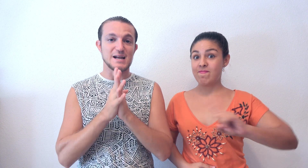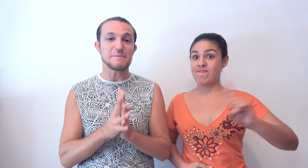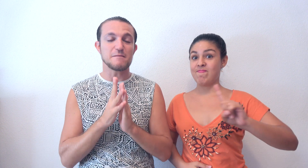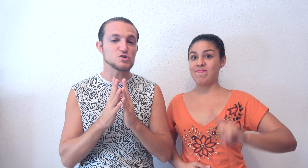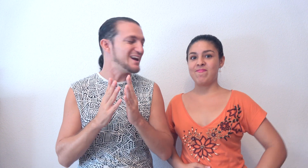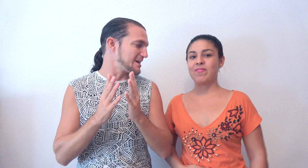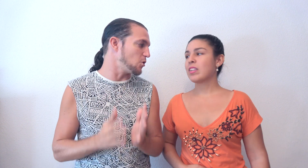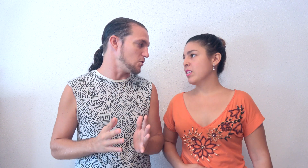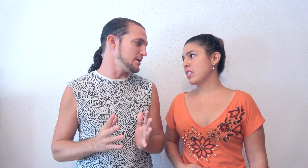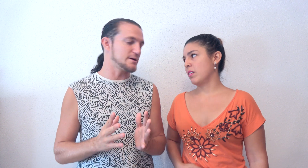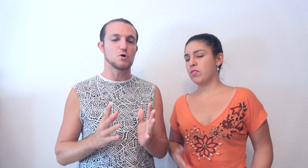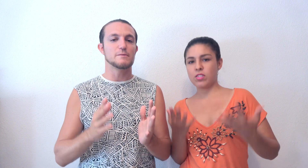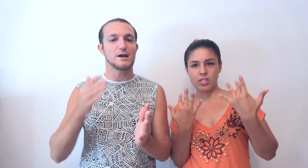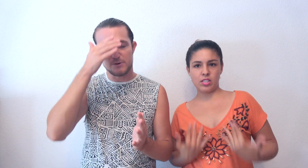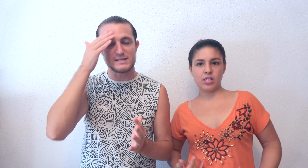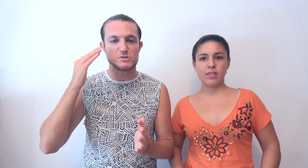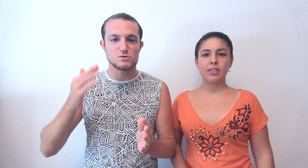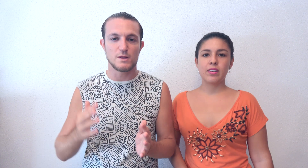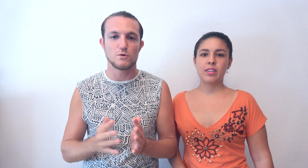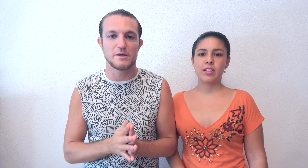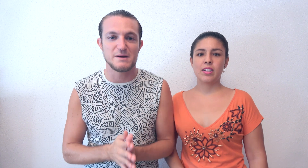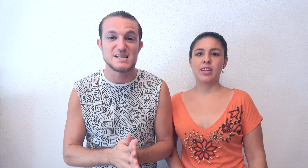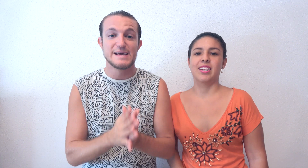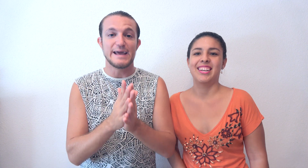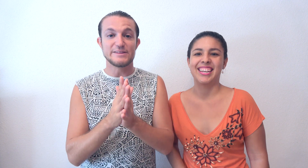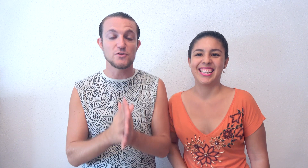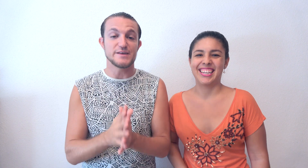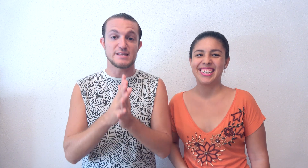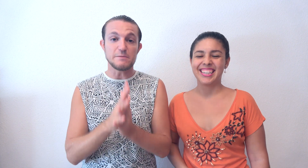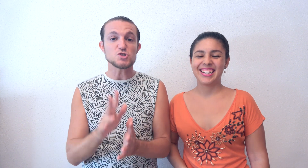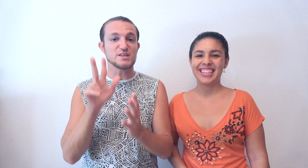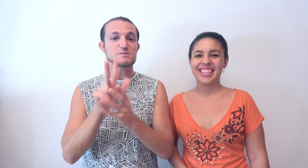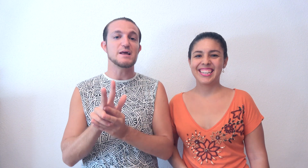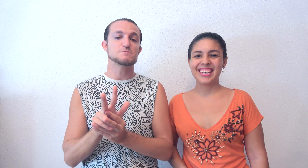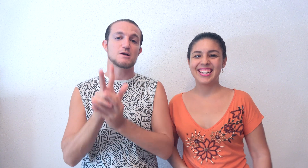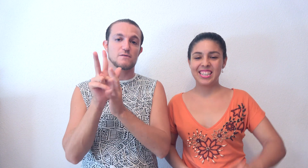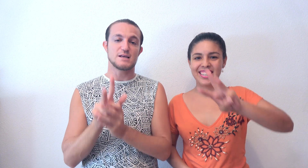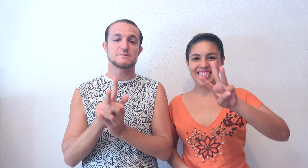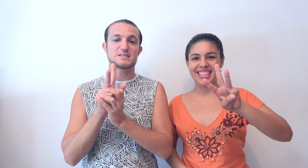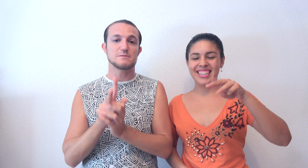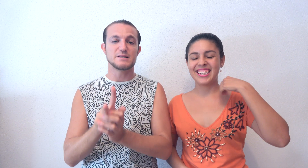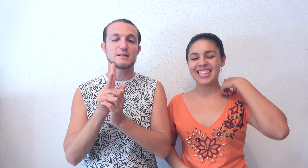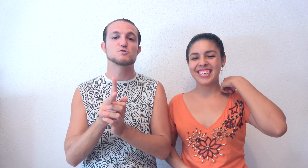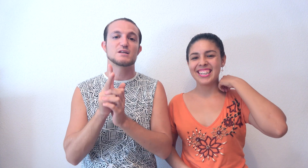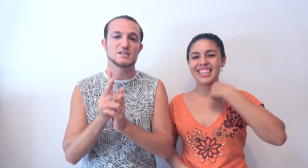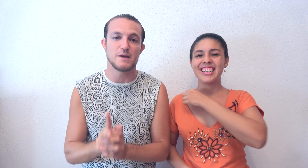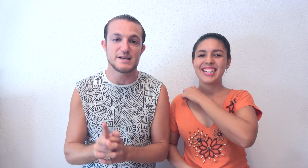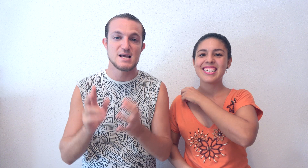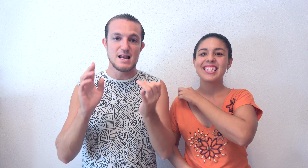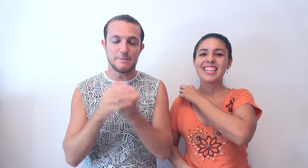Ahora empezamos en el remojo. En el remojo del verano porque estamos ya sudando una vez más. Entonces, tenemos tres playas para conocer. Ya sabéis que siempre intentamos dar tres playas. La